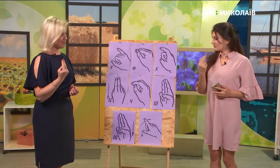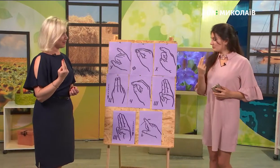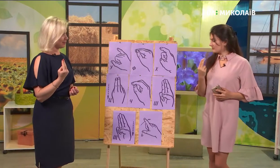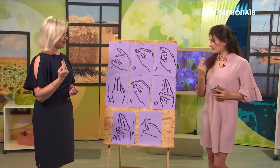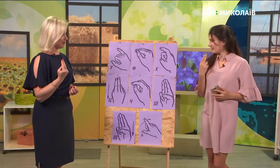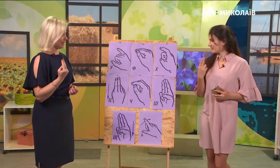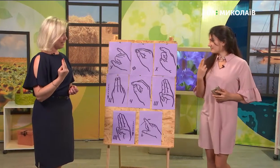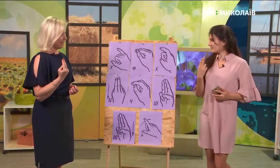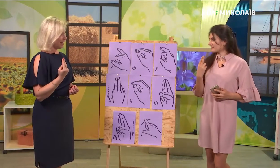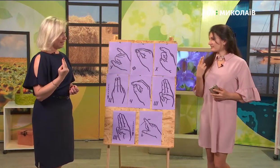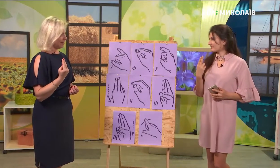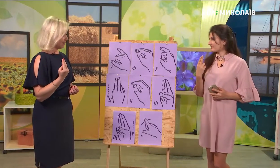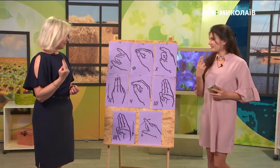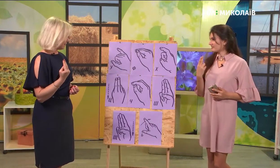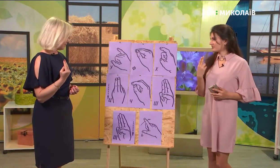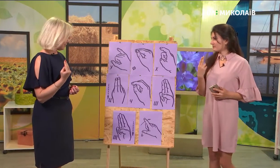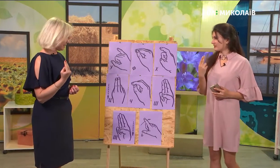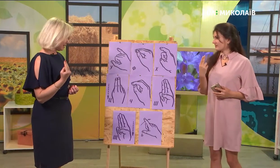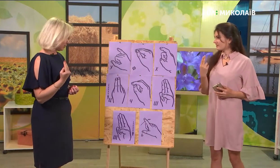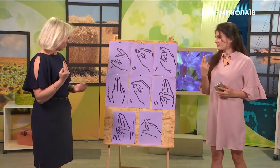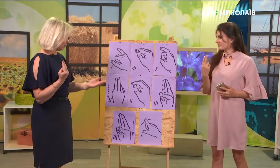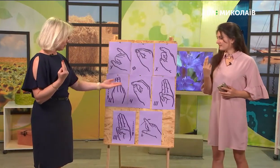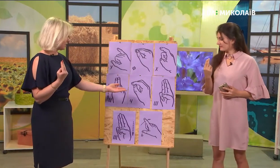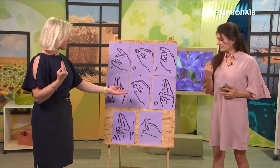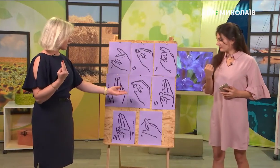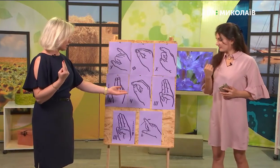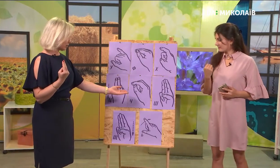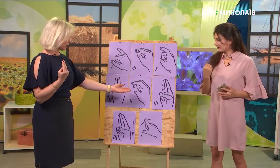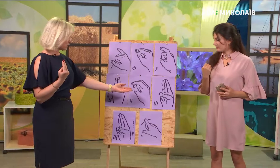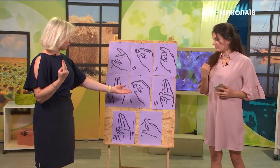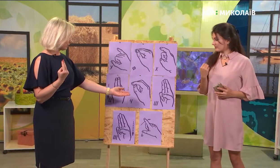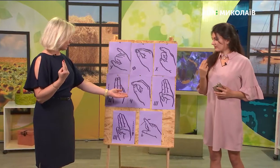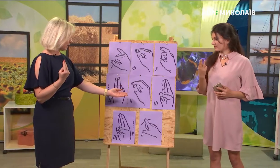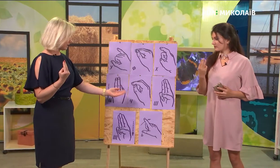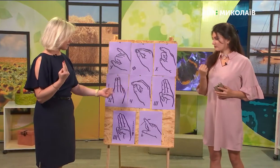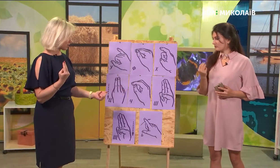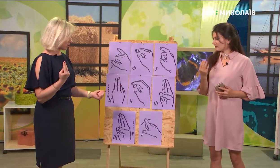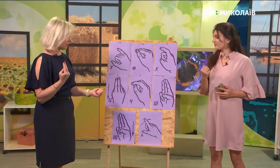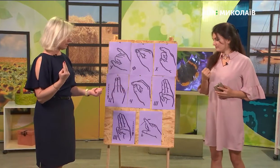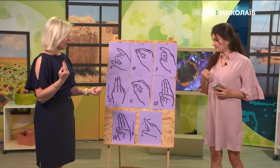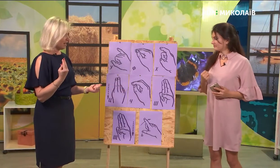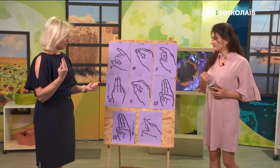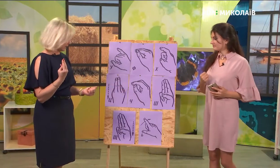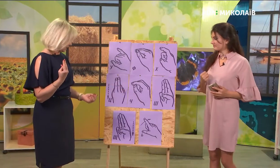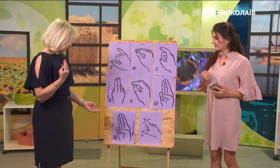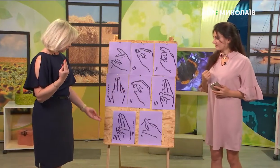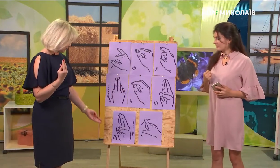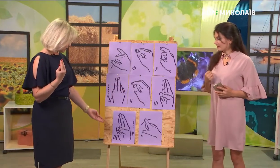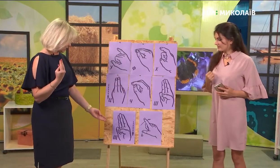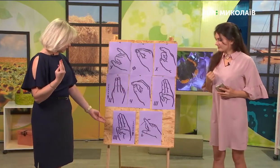не опустити, є якась літера? Чи немає? Ну, літера «ша». От наступна буде літера «си ша». Так, вона, от «ша»,